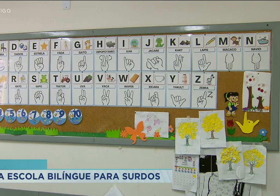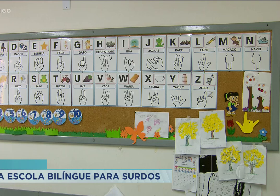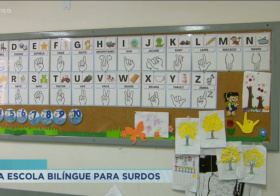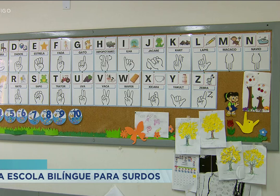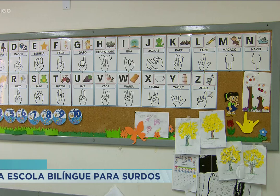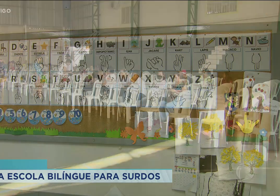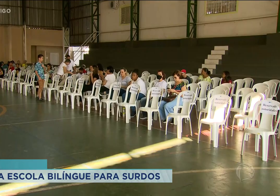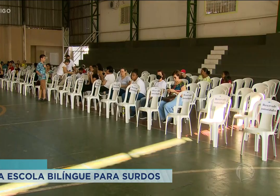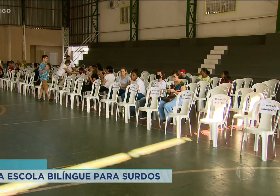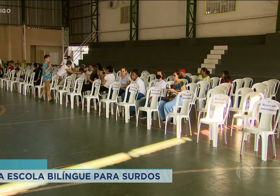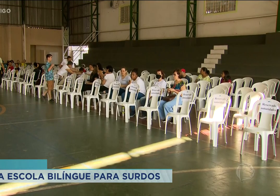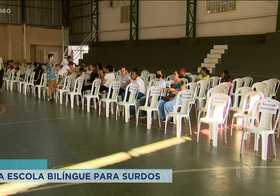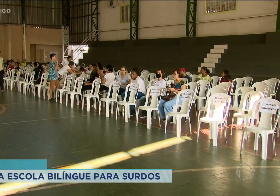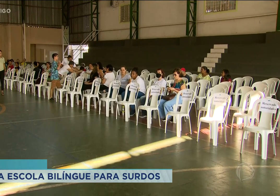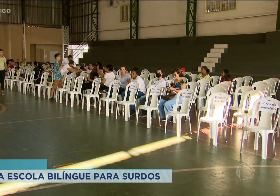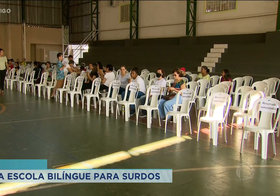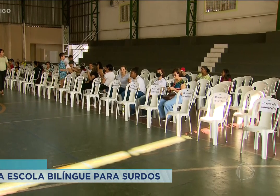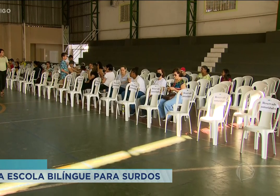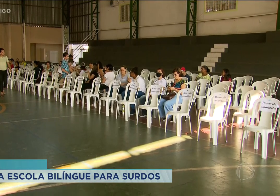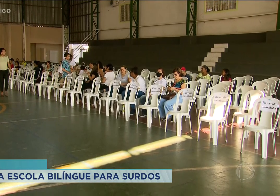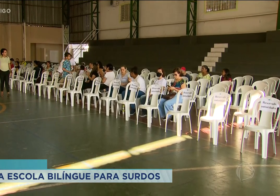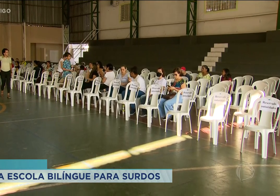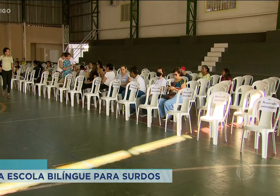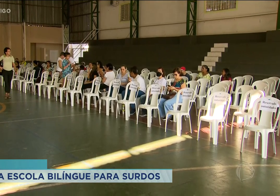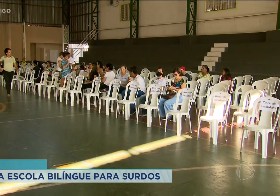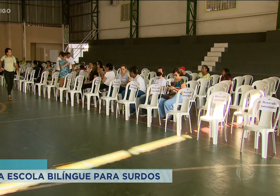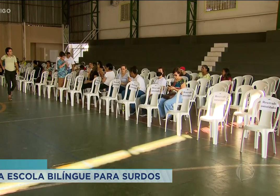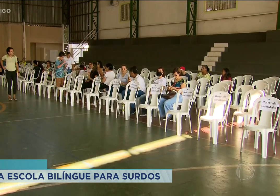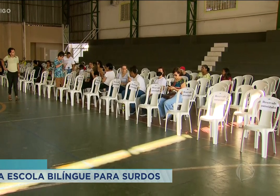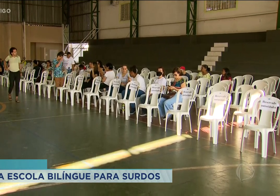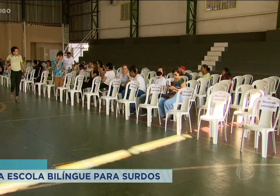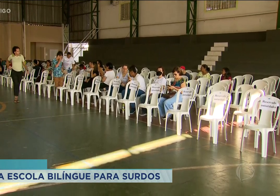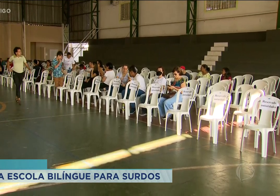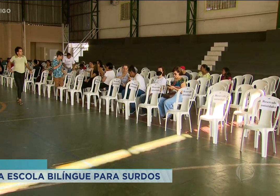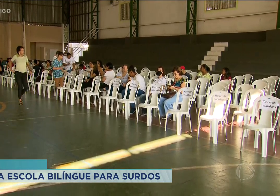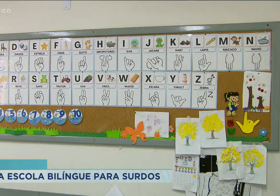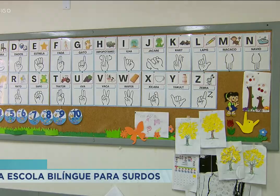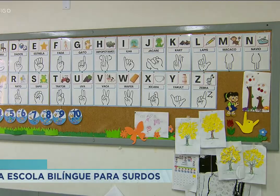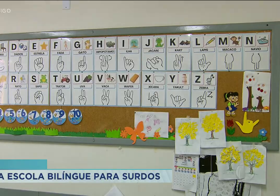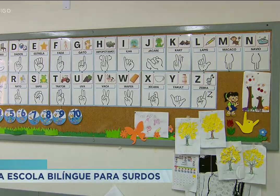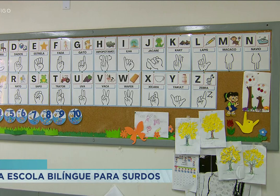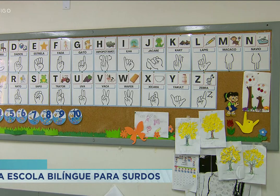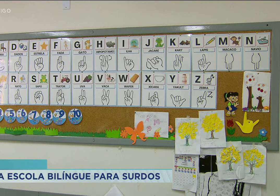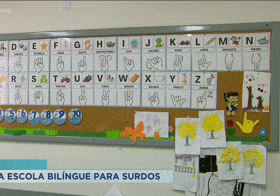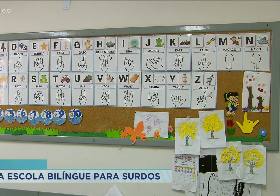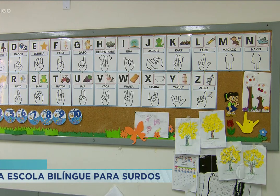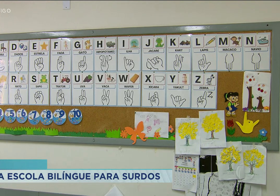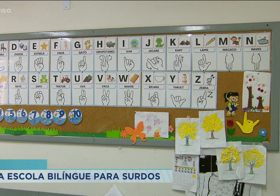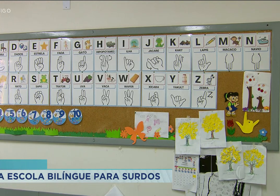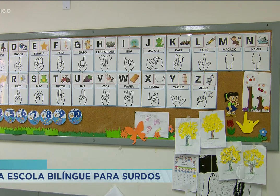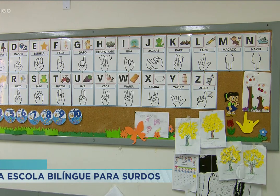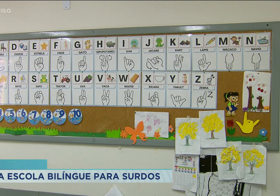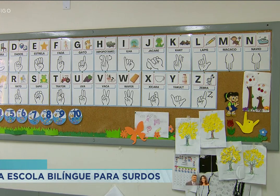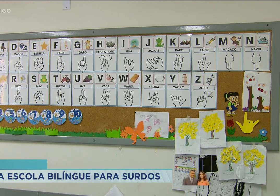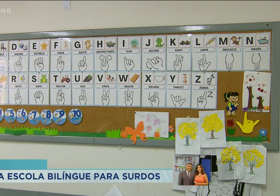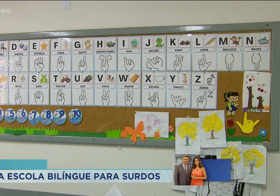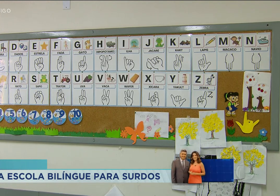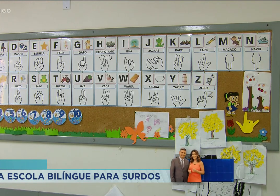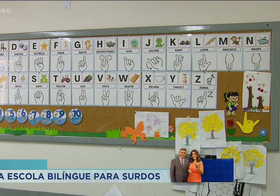Cerca de 5% da população é surda e parte dela usa libras como auxílio para comunicação. De acordo com